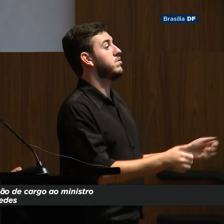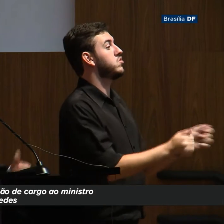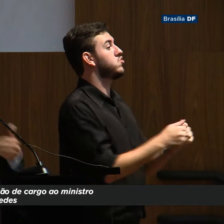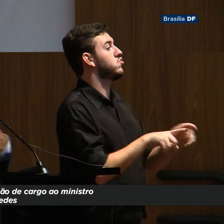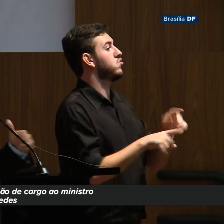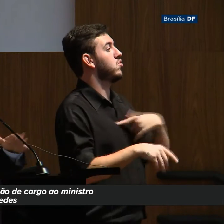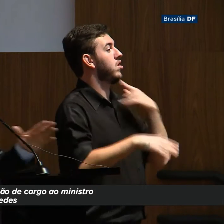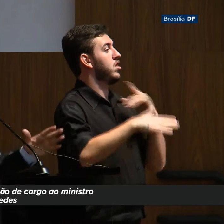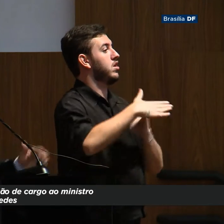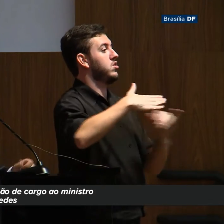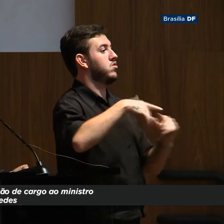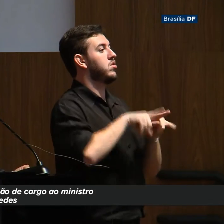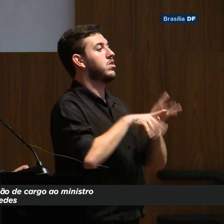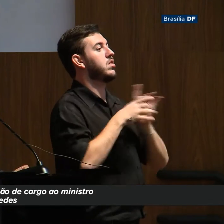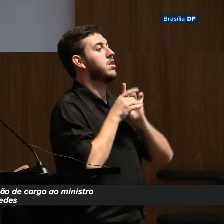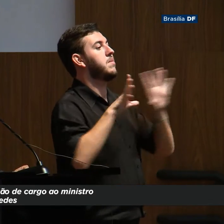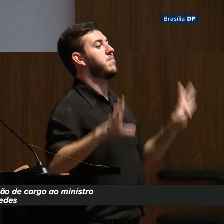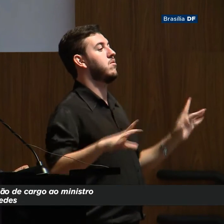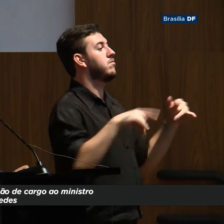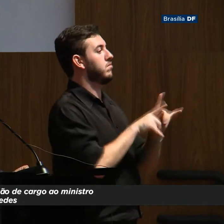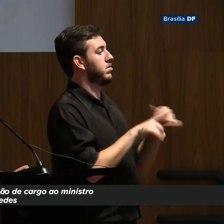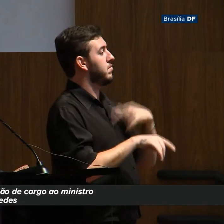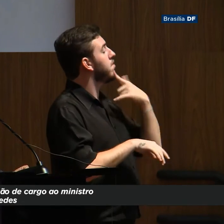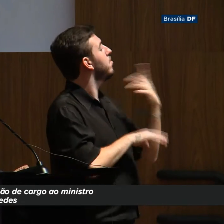e da mesma forma toda a sua equipe.